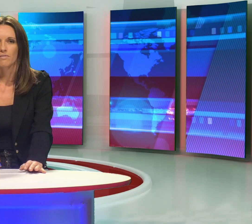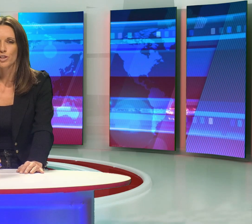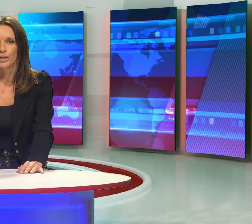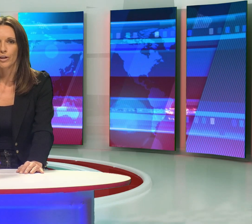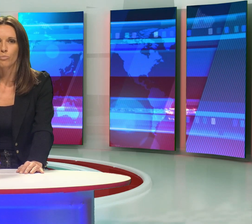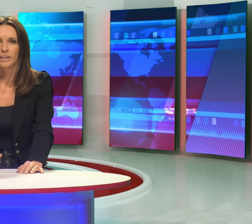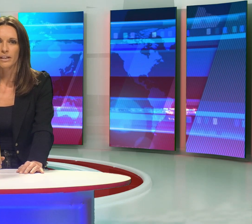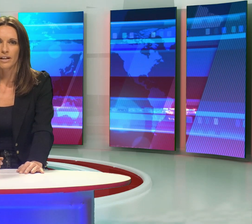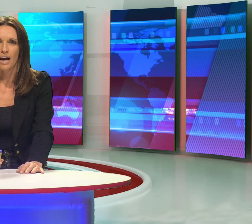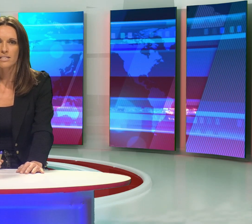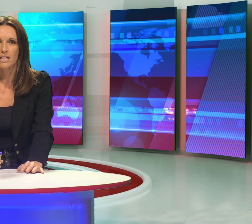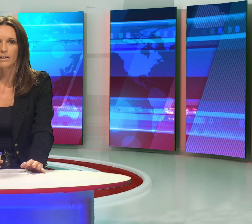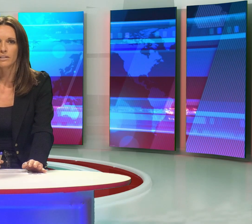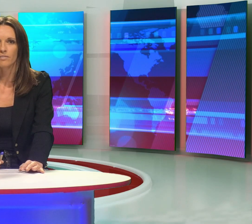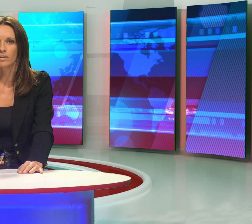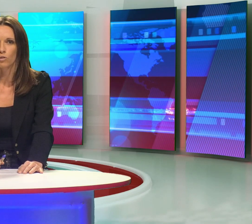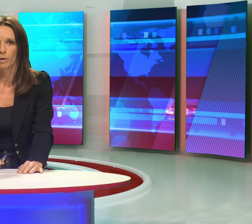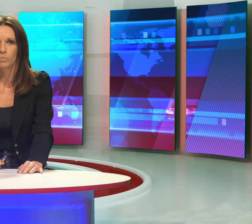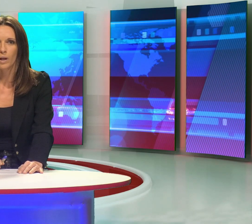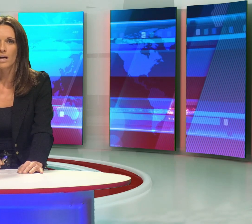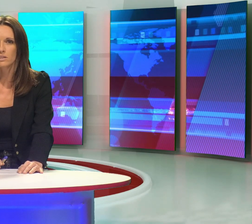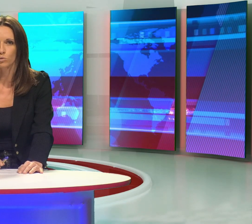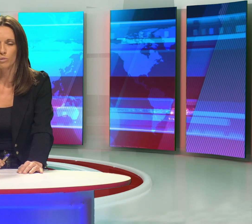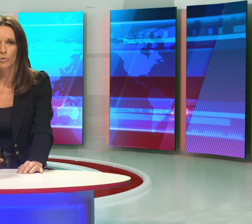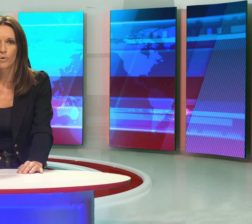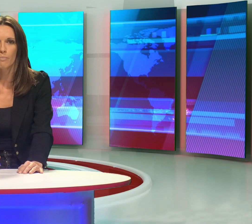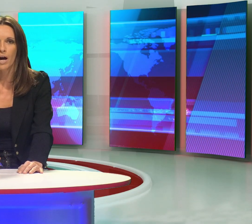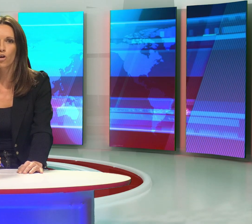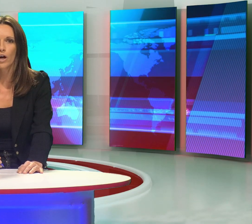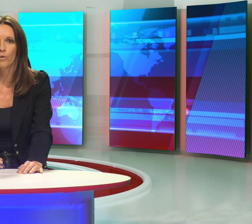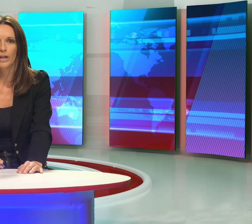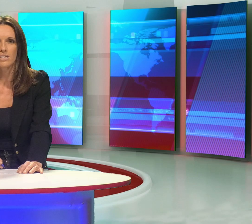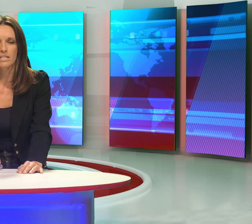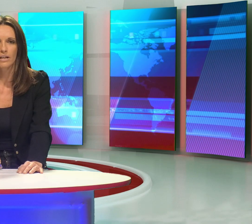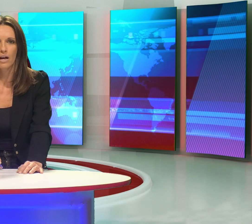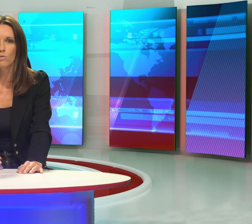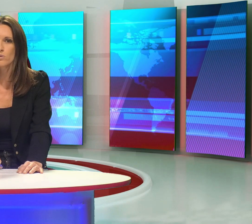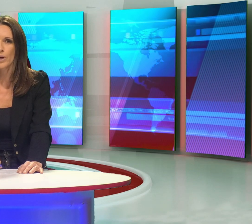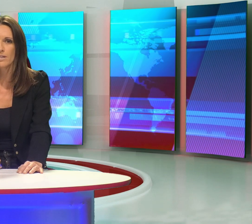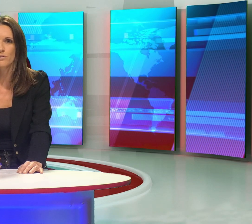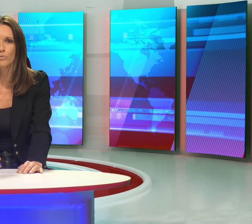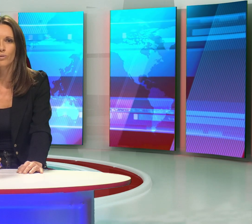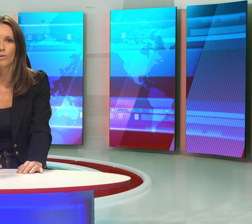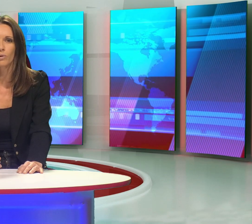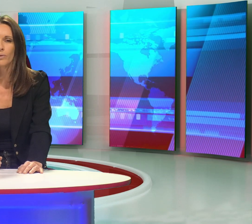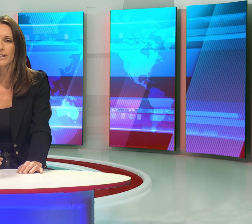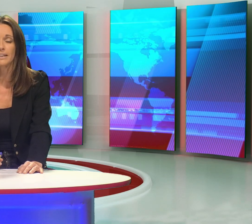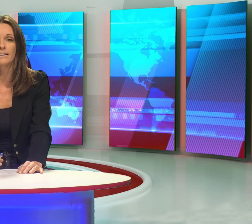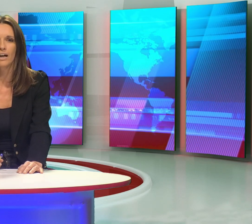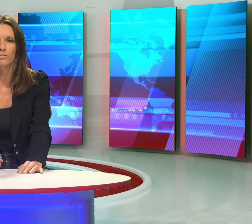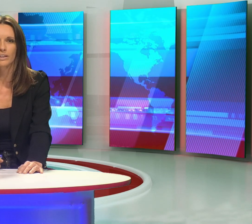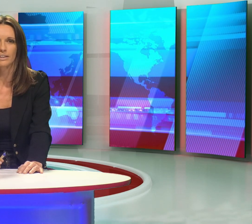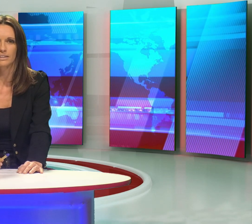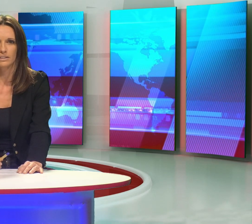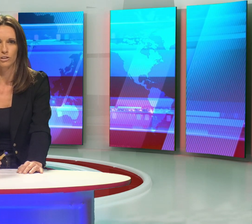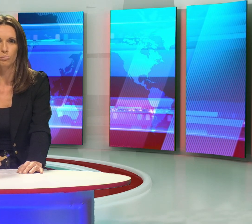Završena je humanitarna akcija Innerville kluba Pula, slušamo rukama, koja je organizirana u suradnji sudrugom gluhih